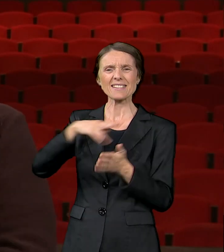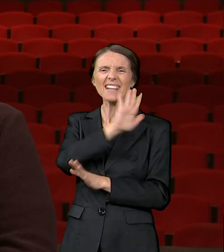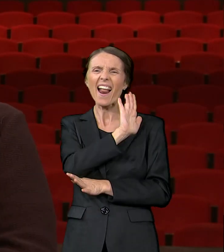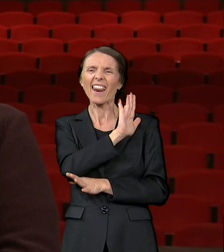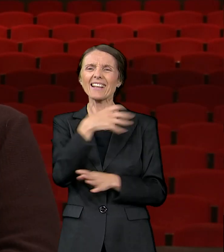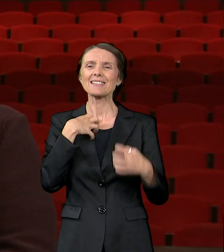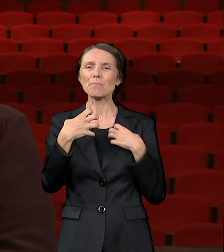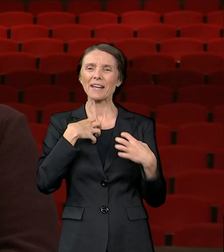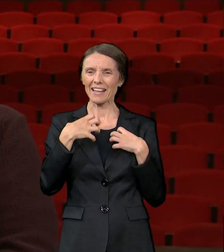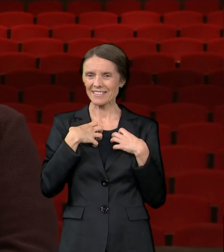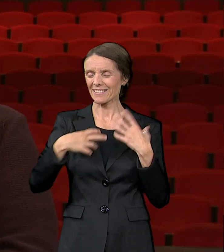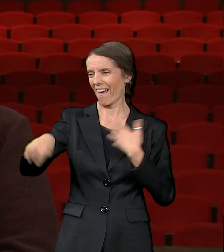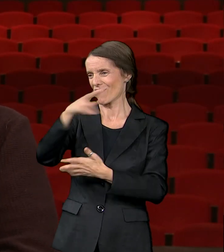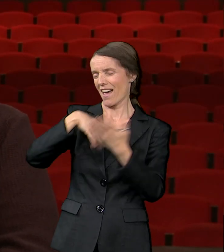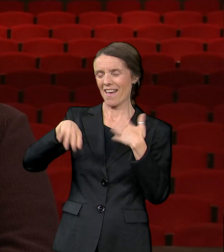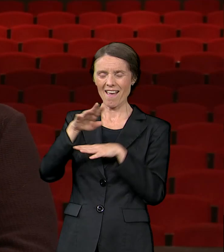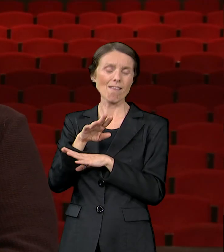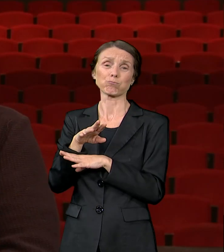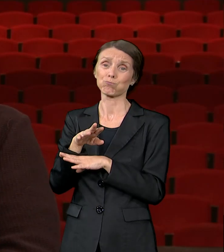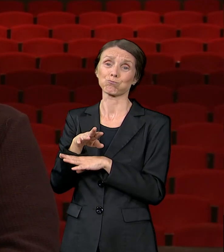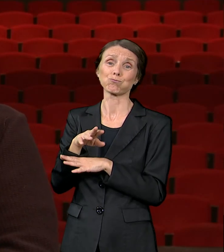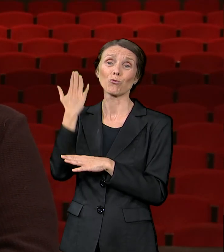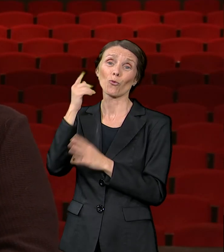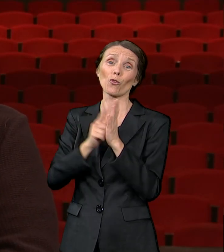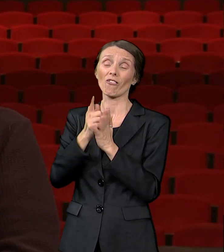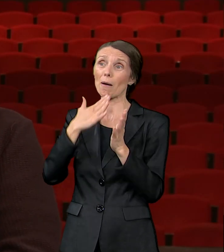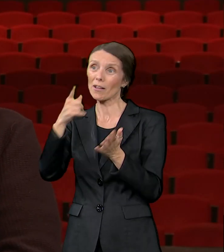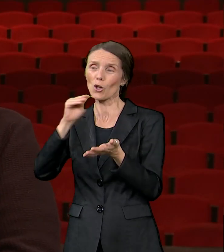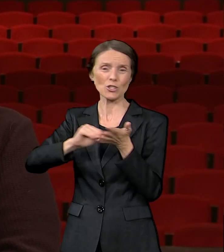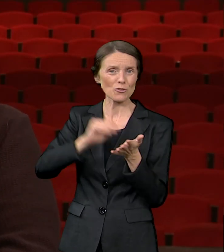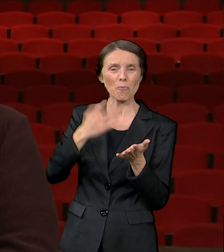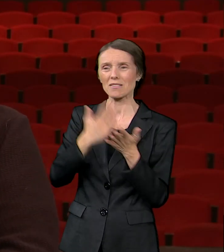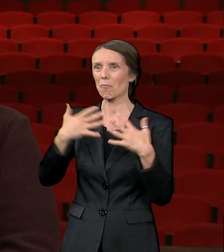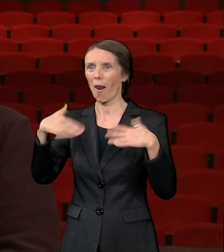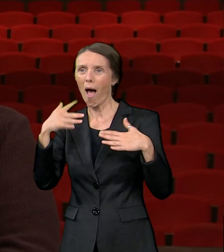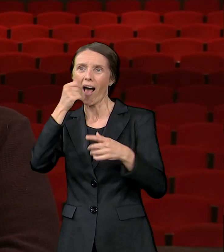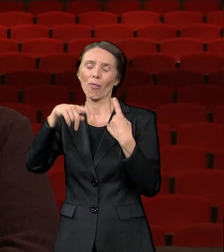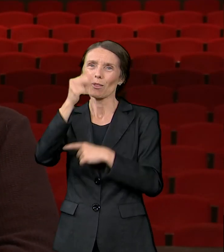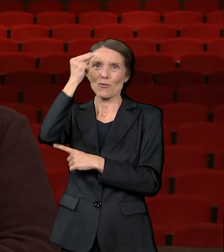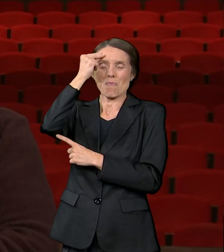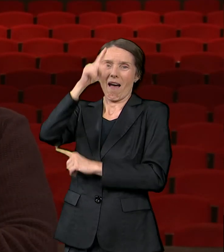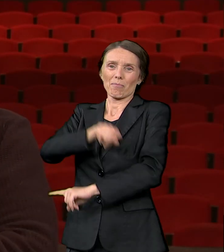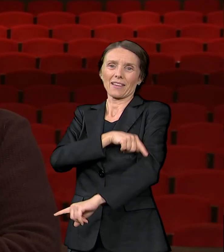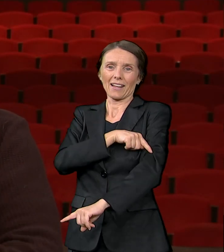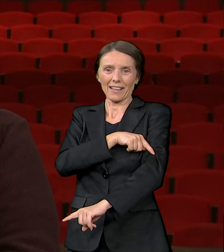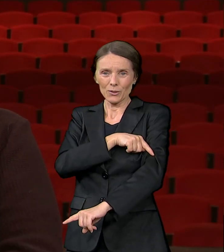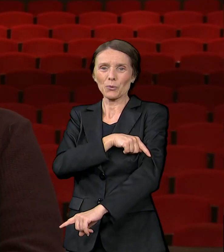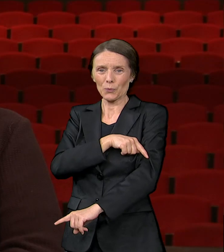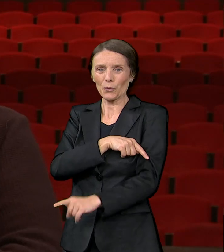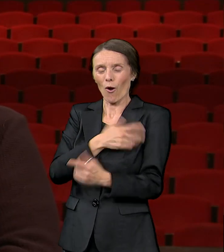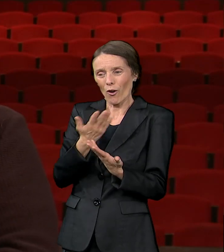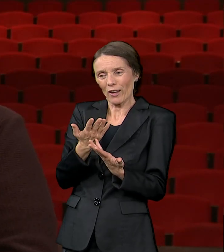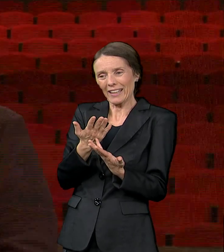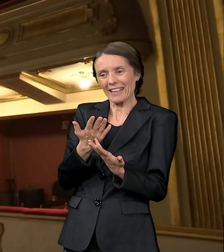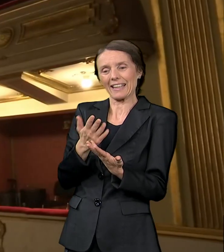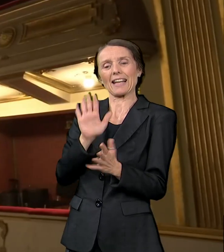i tada pamtio i dosta je se pisalo o tome i nekako ta njena priča je tu negde